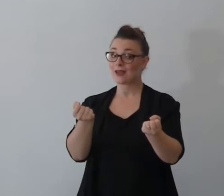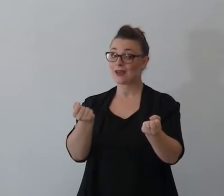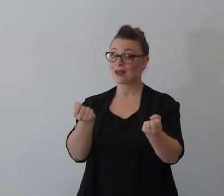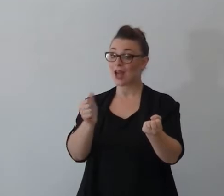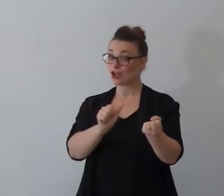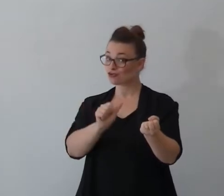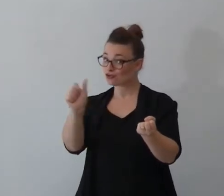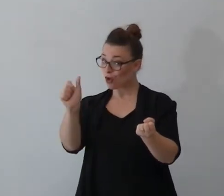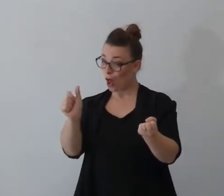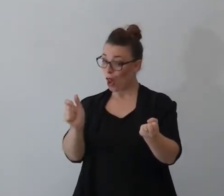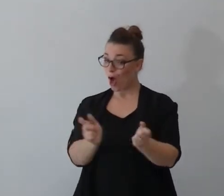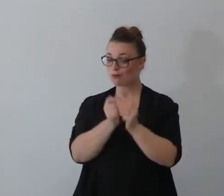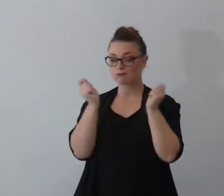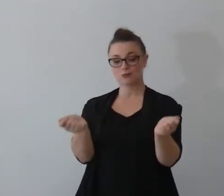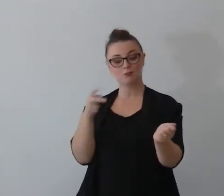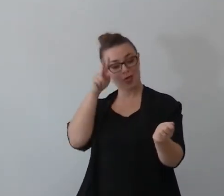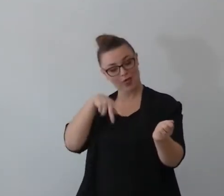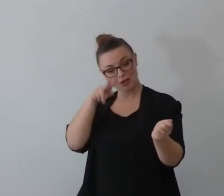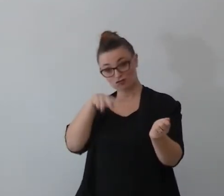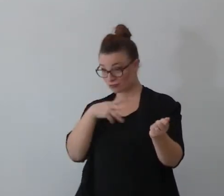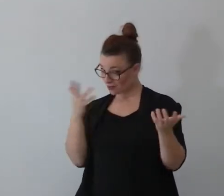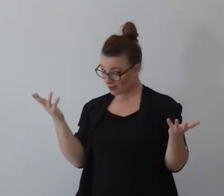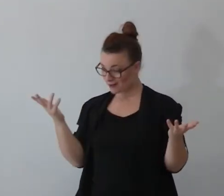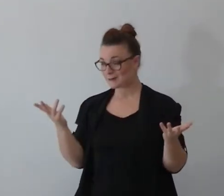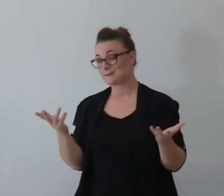per leggere il giornale capite bene a me